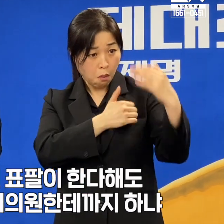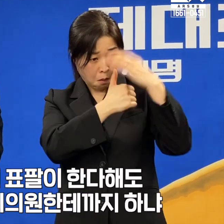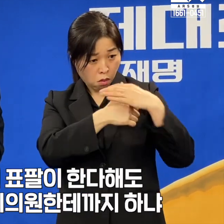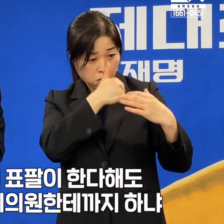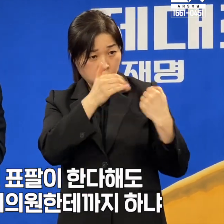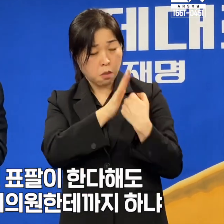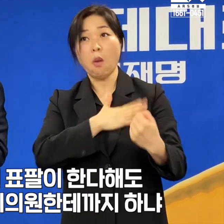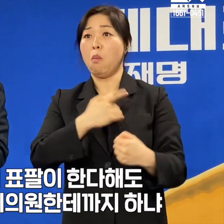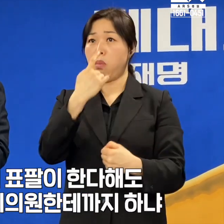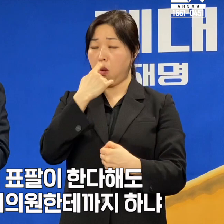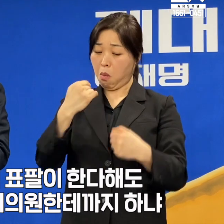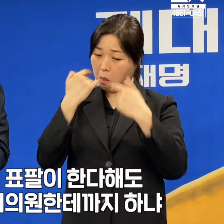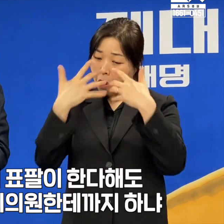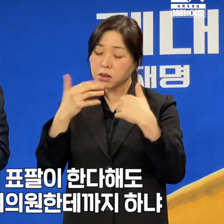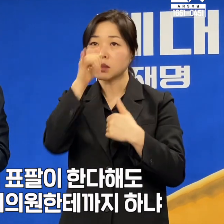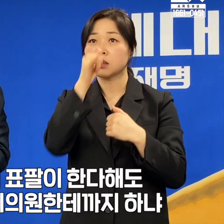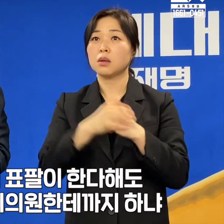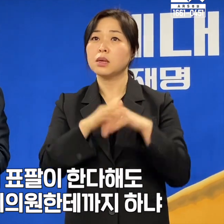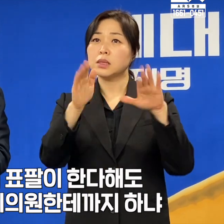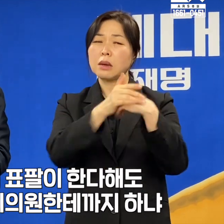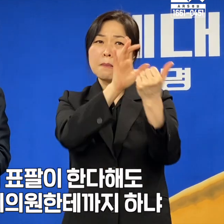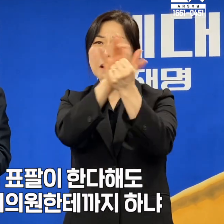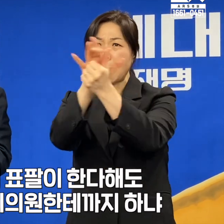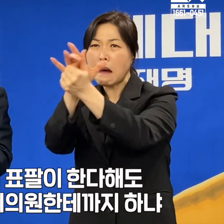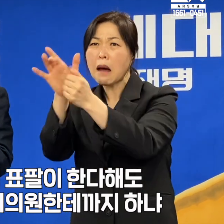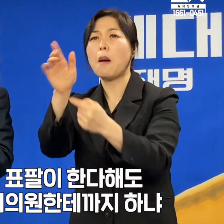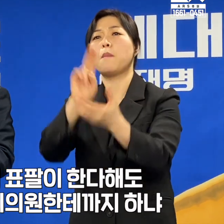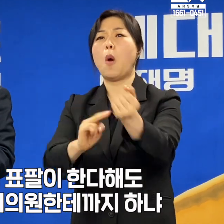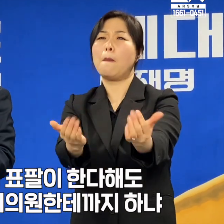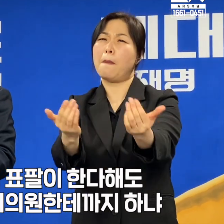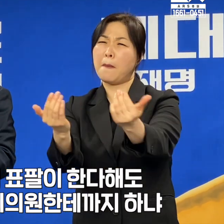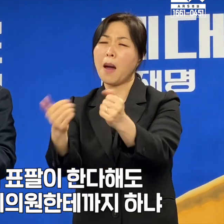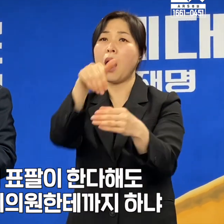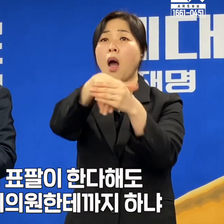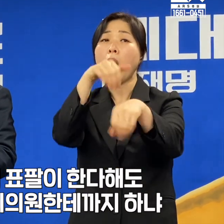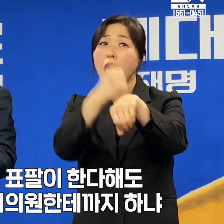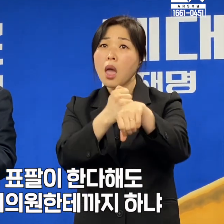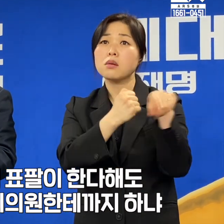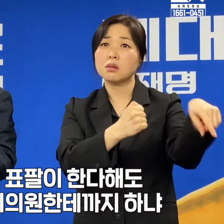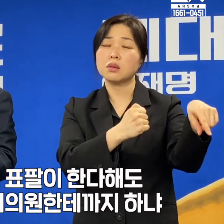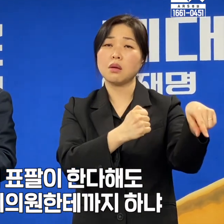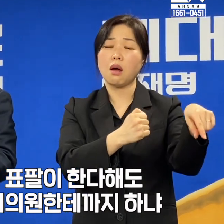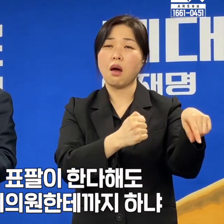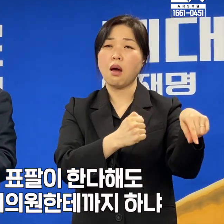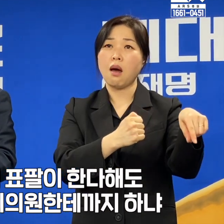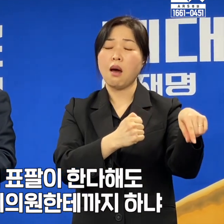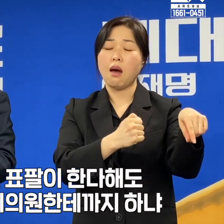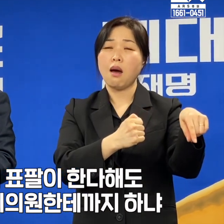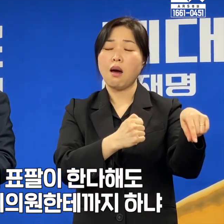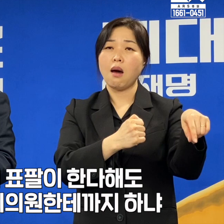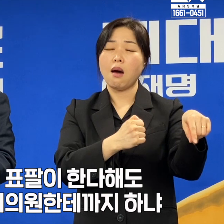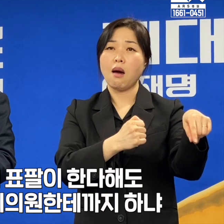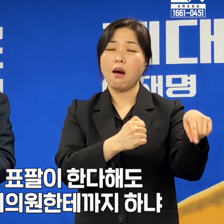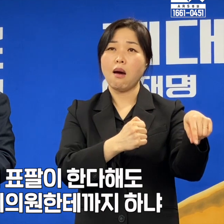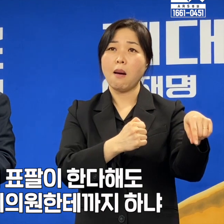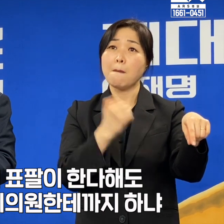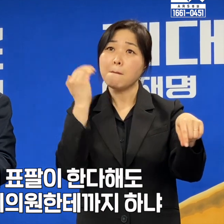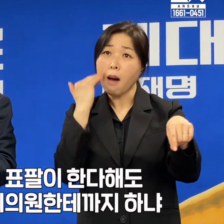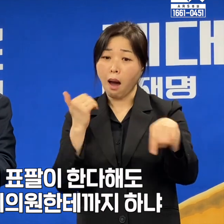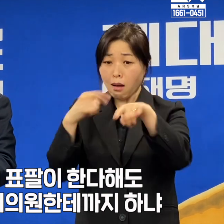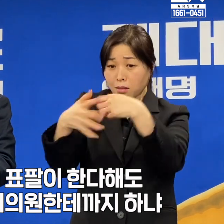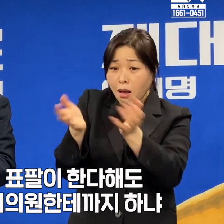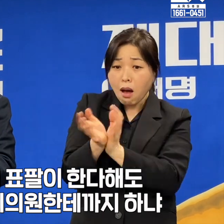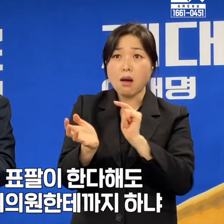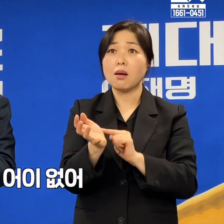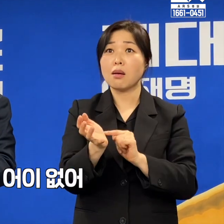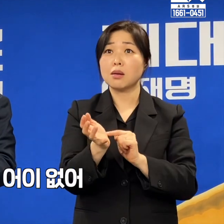임명장을 난발해서 표파리를 하는 이런 것들이 어떻게 야당, 여당 우리 국회의원한테까지 이렇게